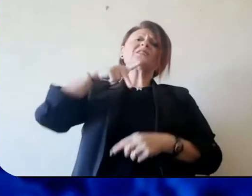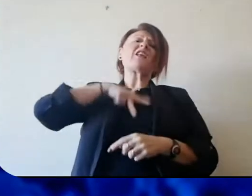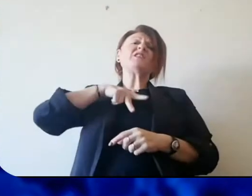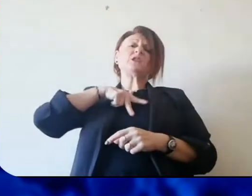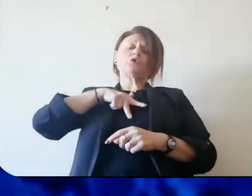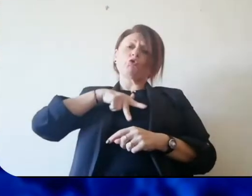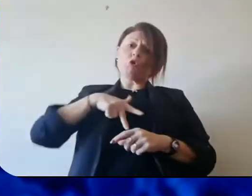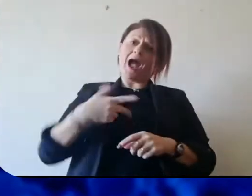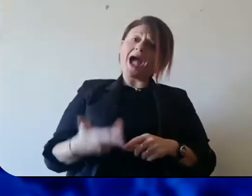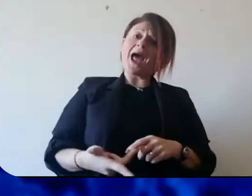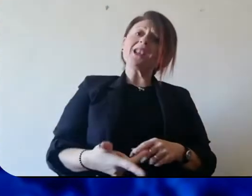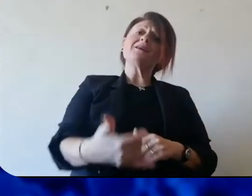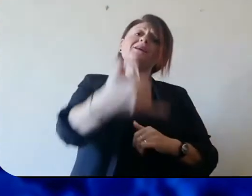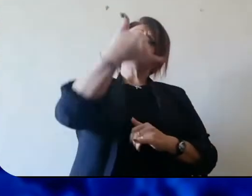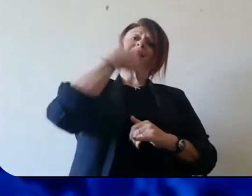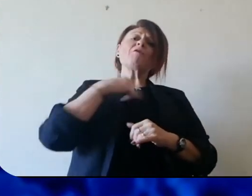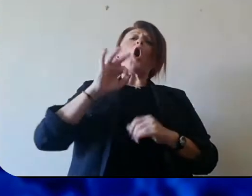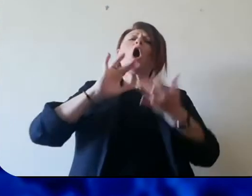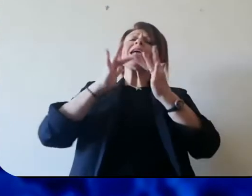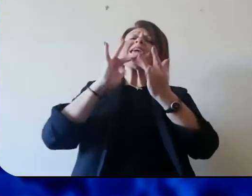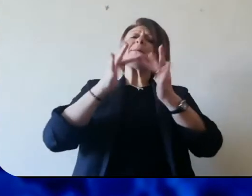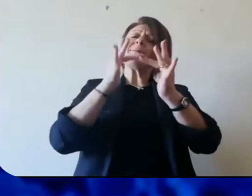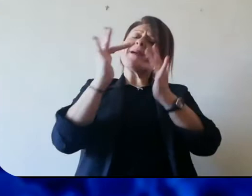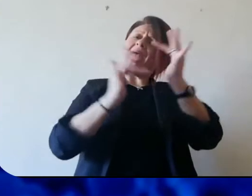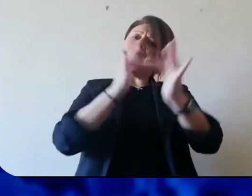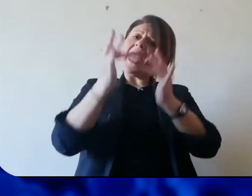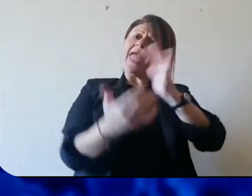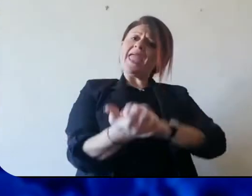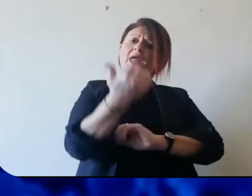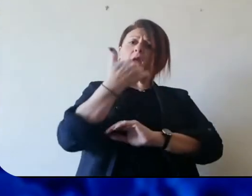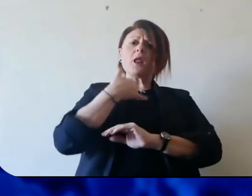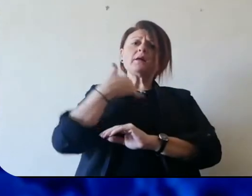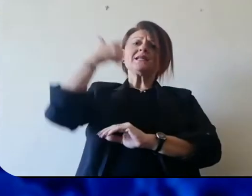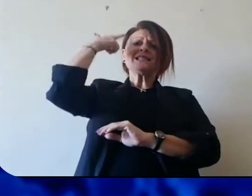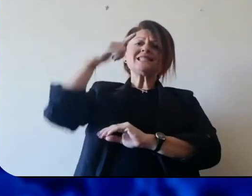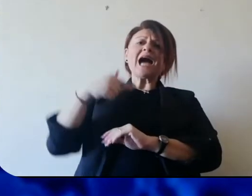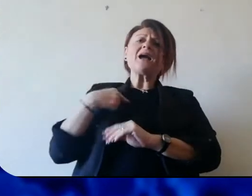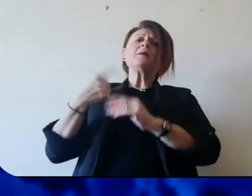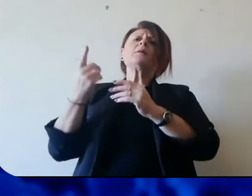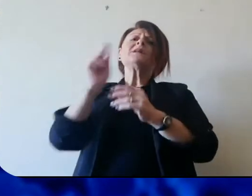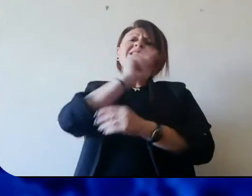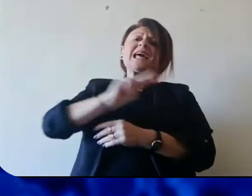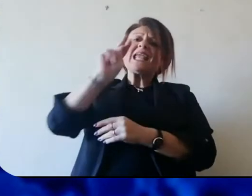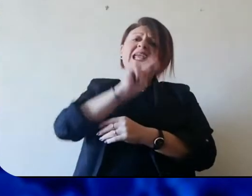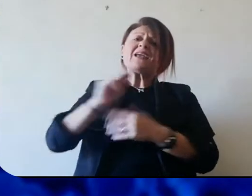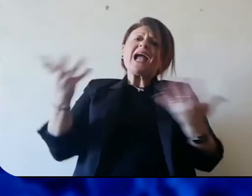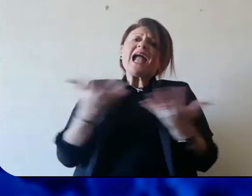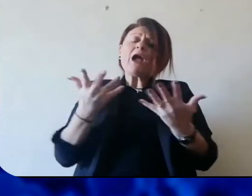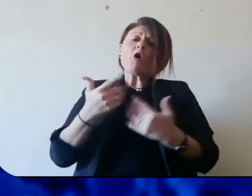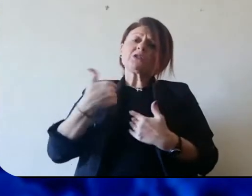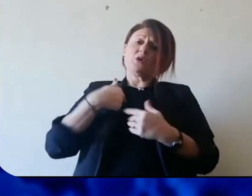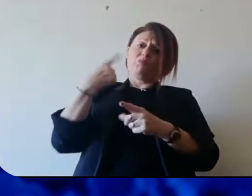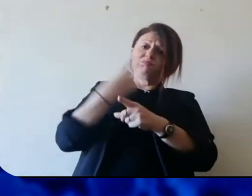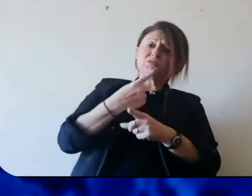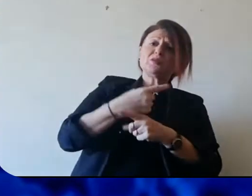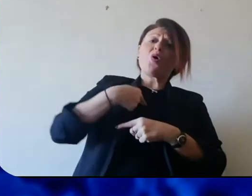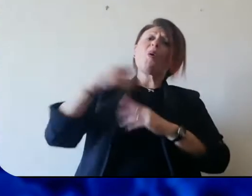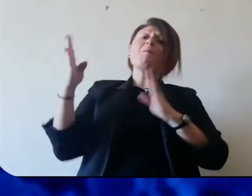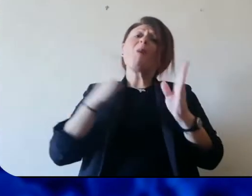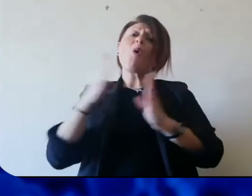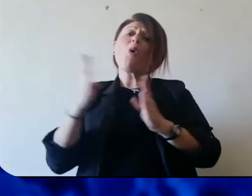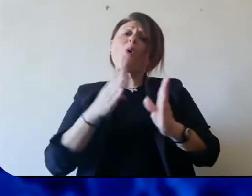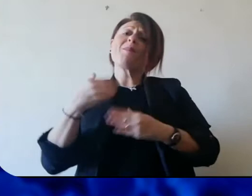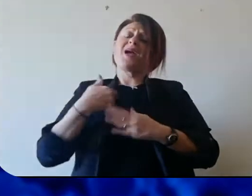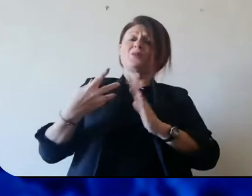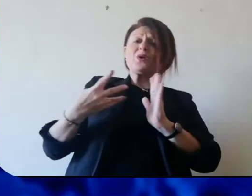protezione civile che dei servizi sociali, o scrivendo una mail appunto al Comune di Ragusa e manifestando qual è il bisogno, qual è l'esigenza